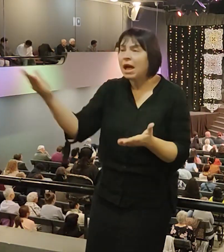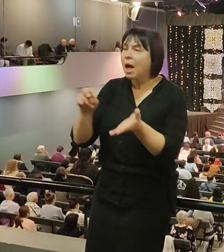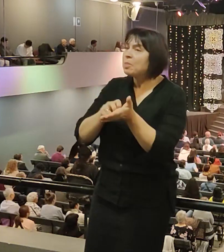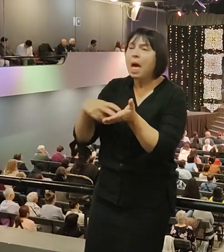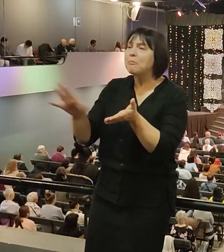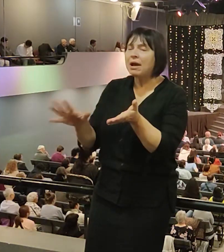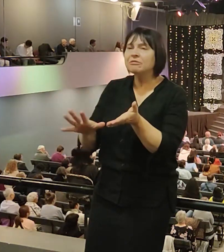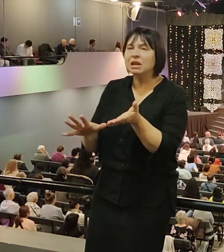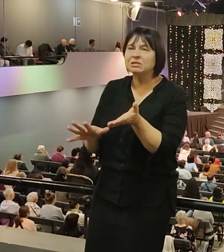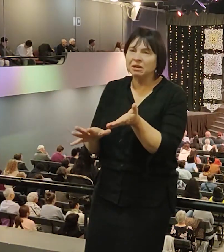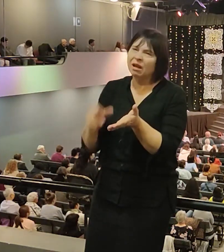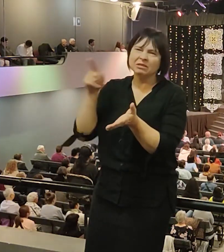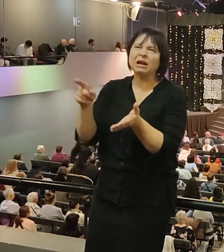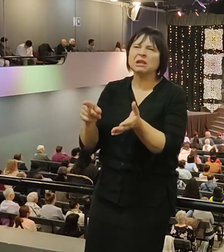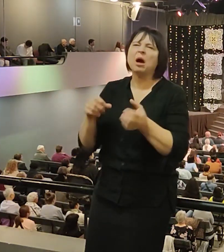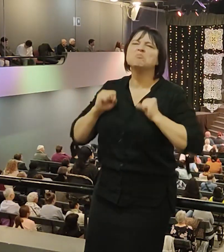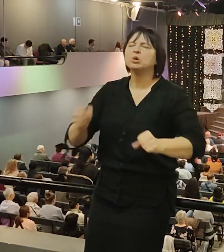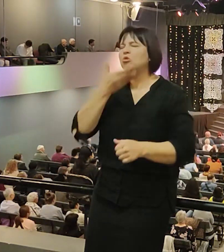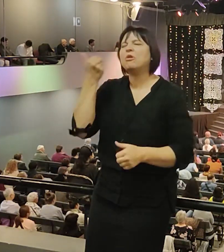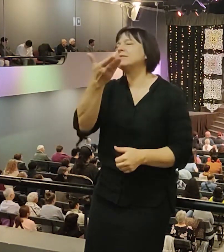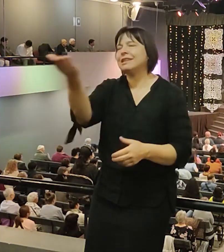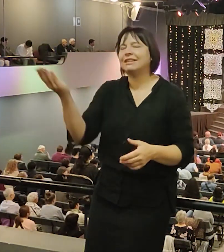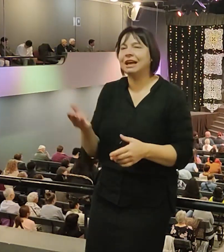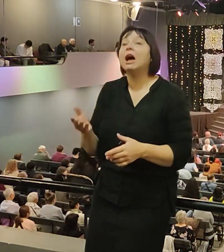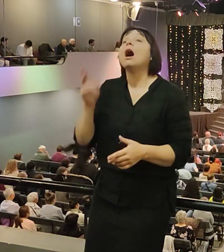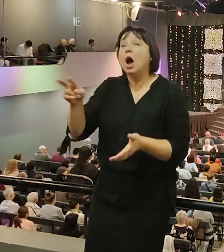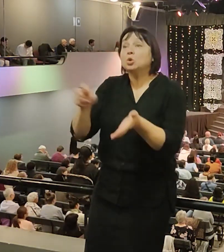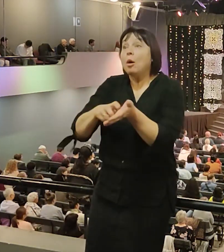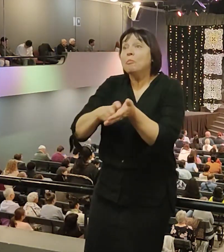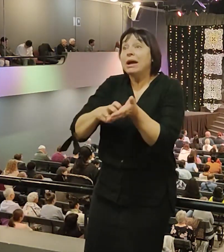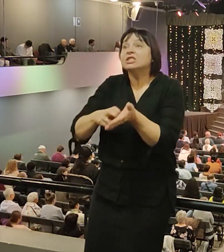не надо быть мужественным. Мужественны только те, кто боится.